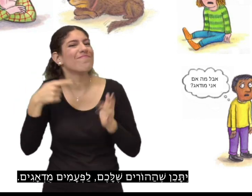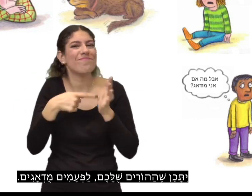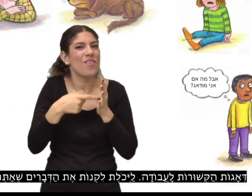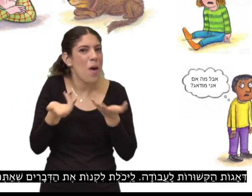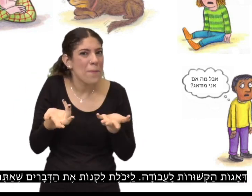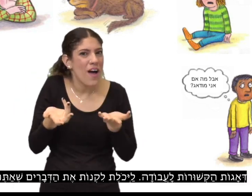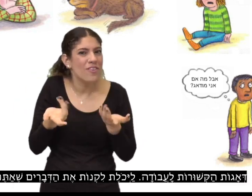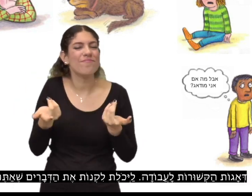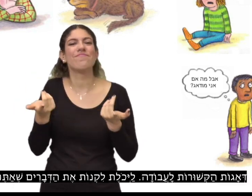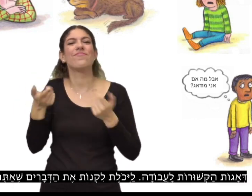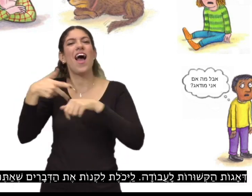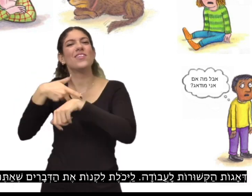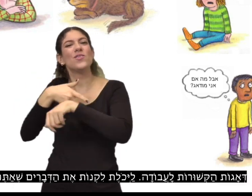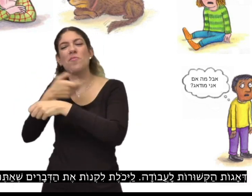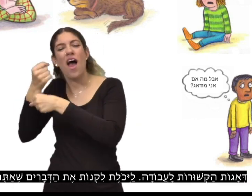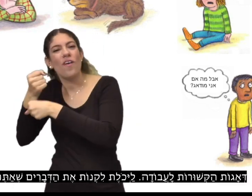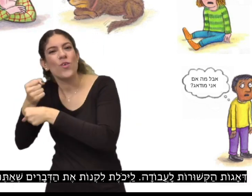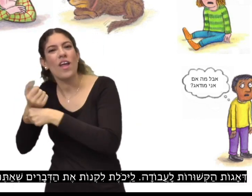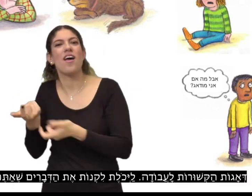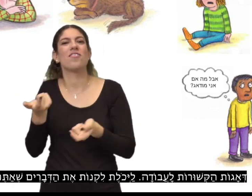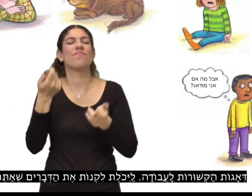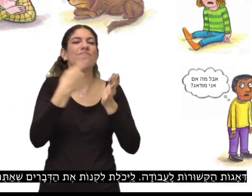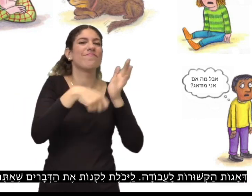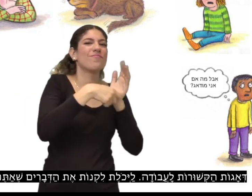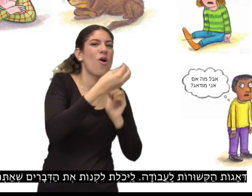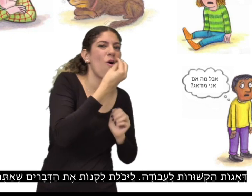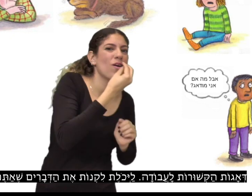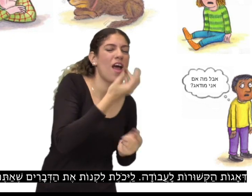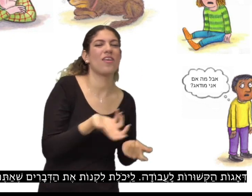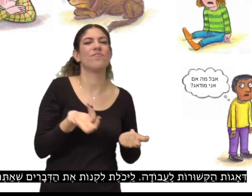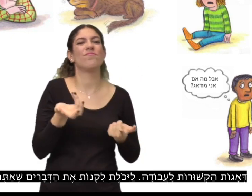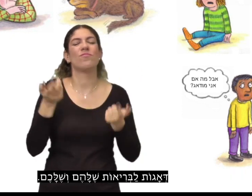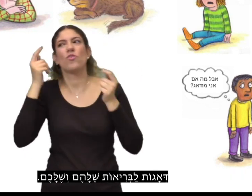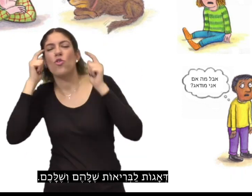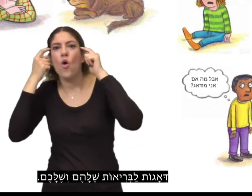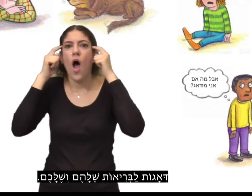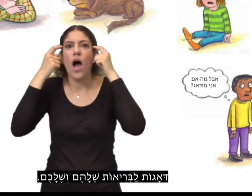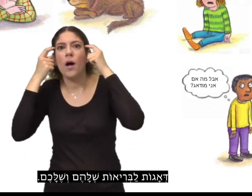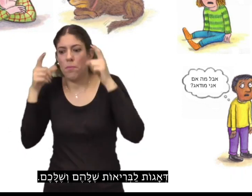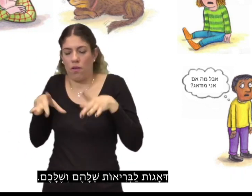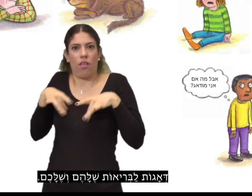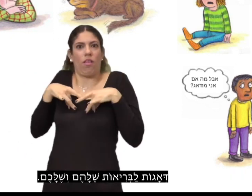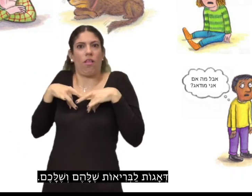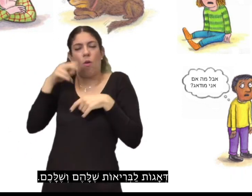דאגות הקשורות לעבודה, ליכולת לקנות את הדברים שאתם צריכים, דאגות לבריאות שלכם ושלהם.